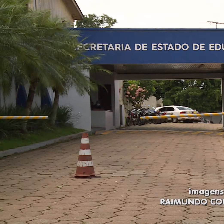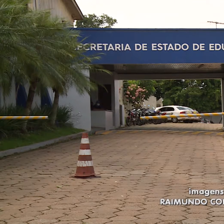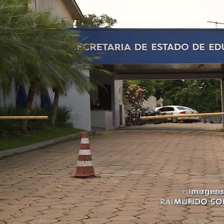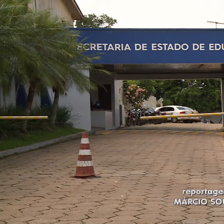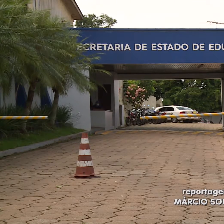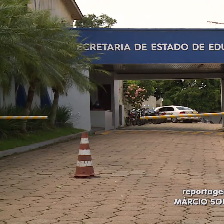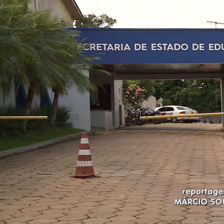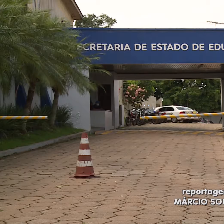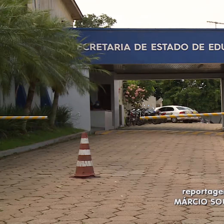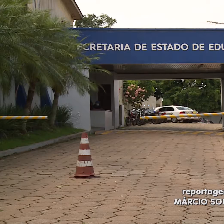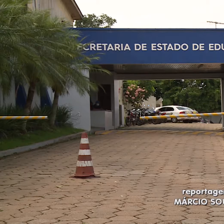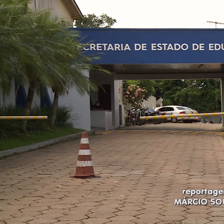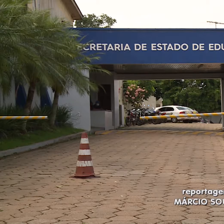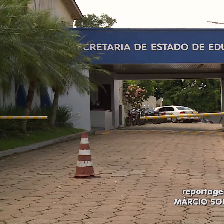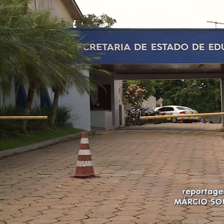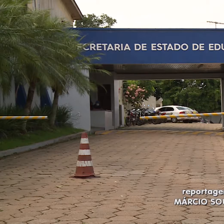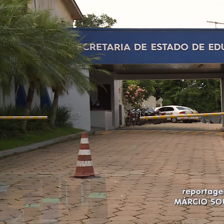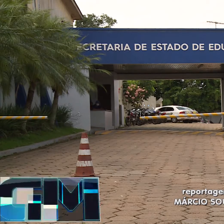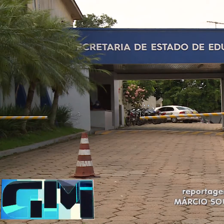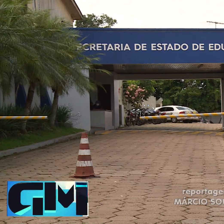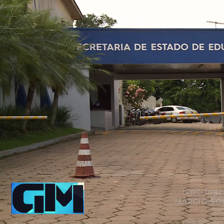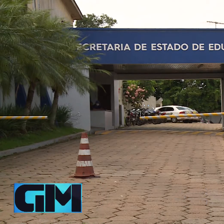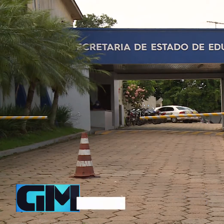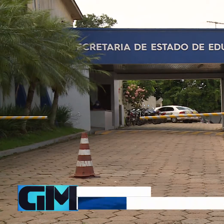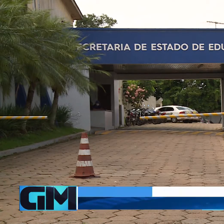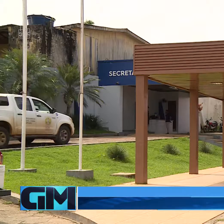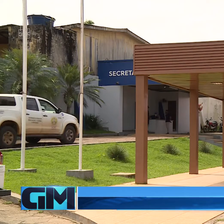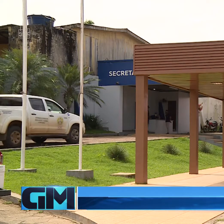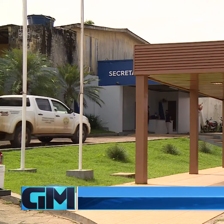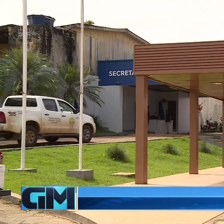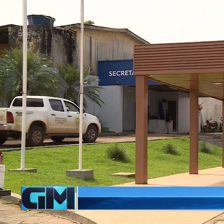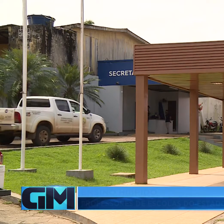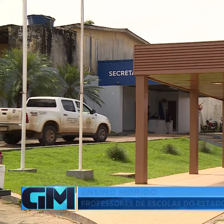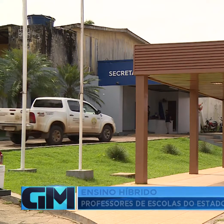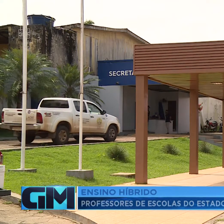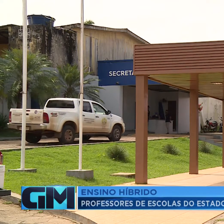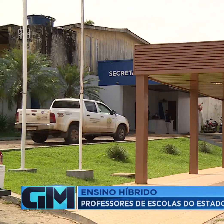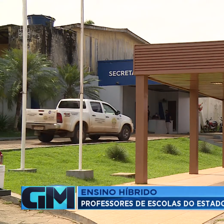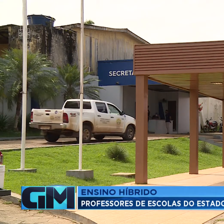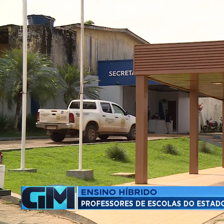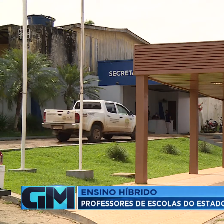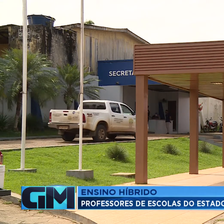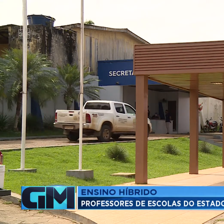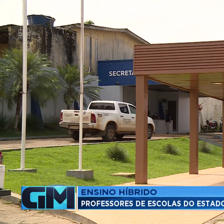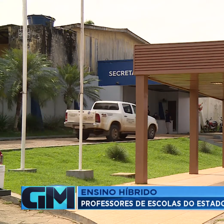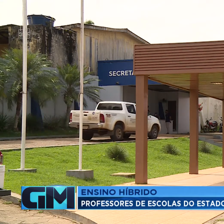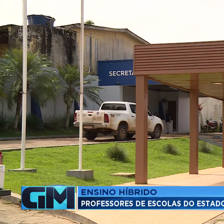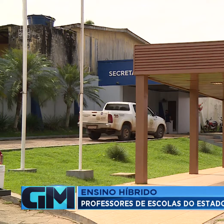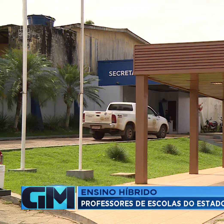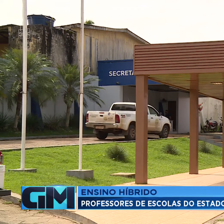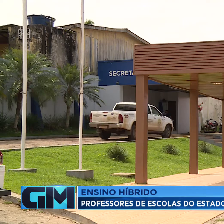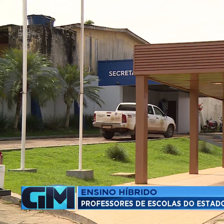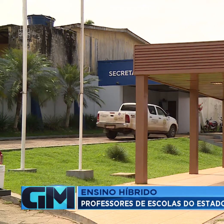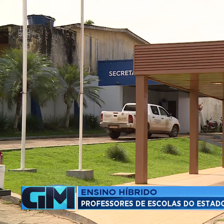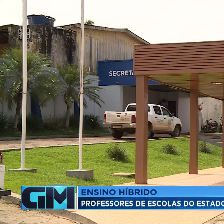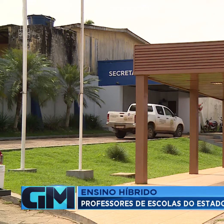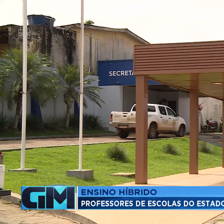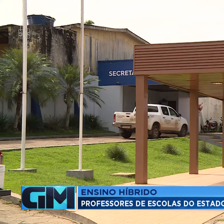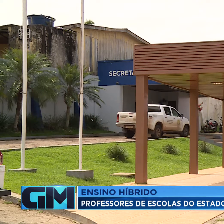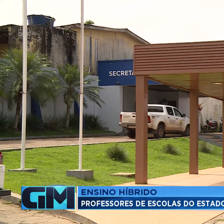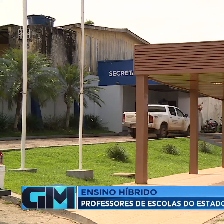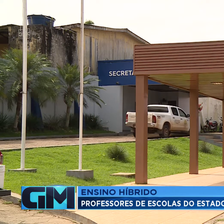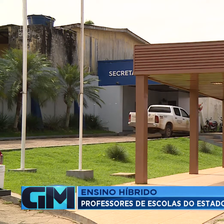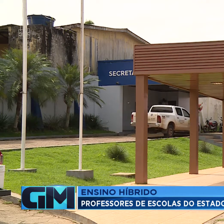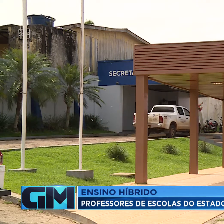segue com o planejamento para o retorno das aulas presenciais programadas para o dia 4 de outubro. Neste primeiro